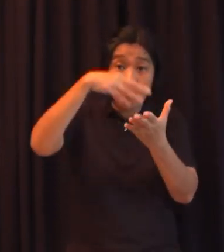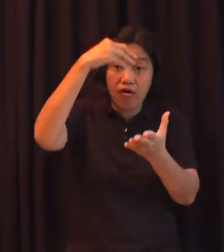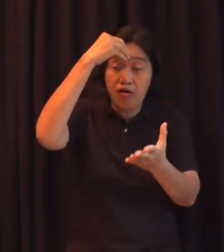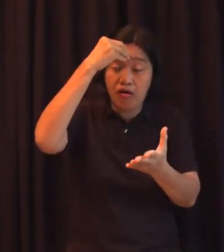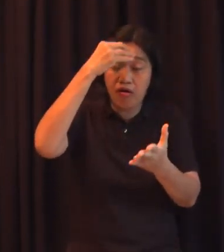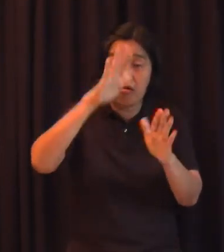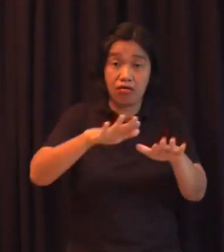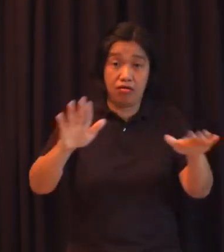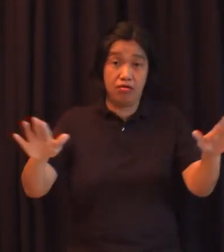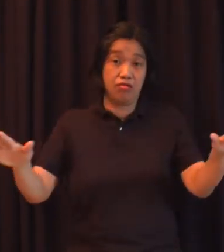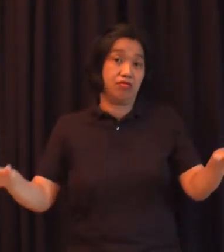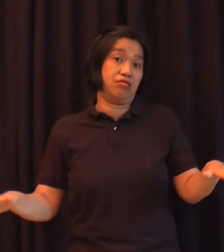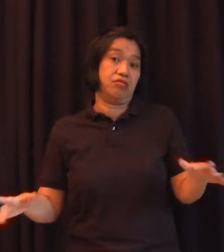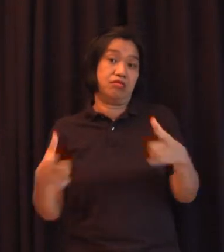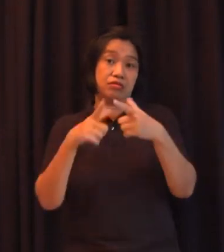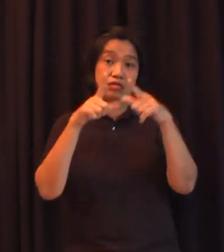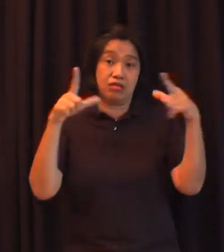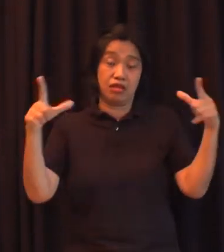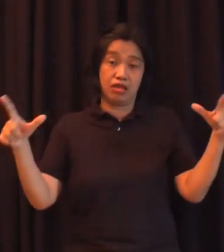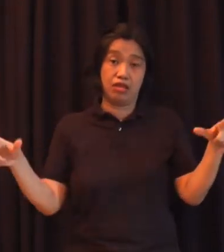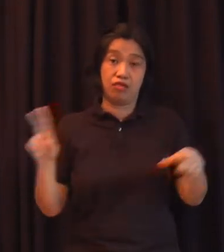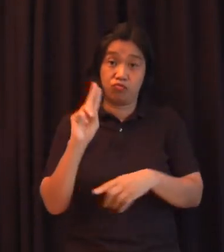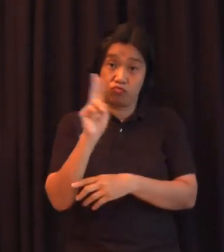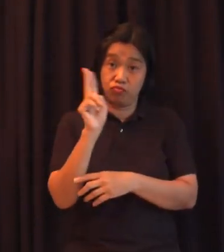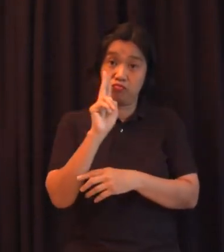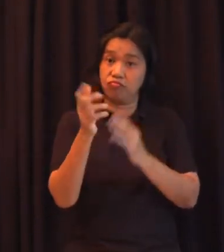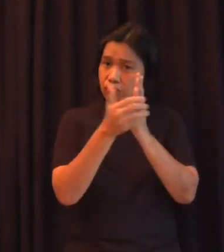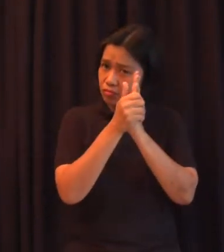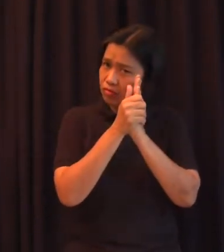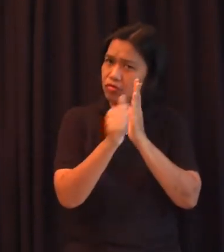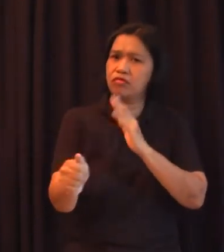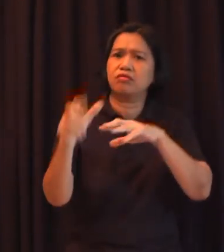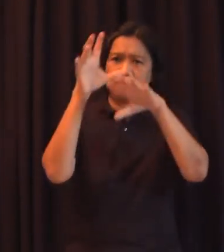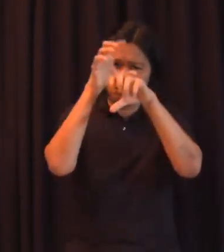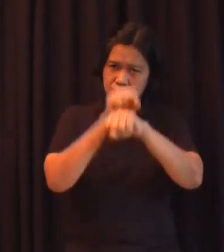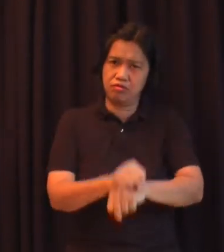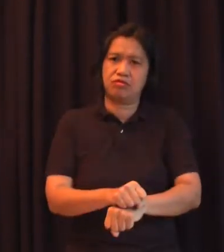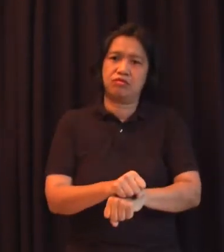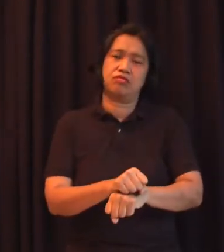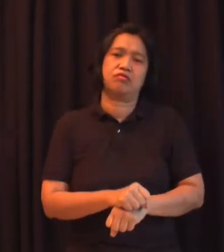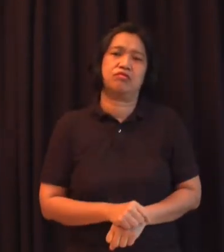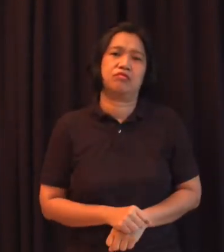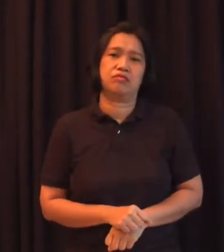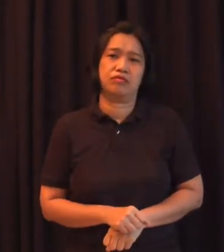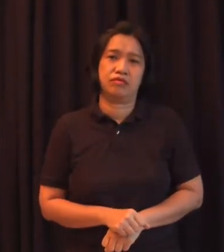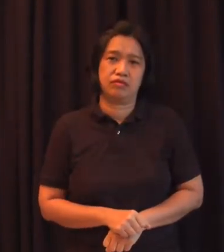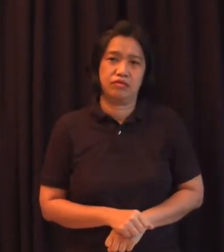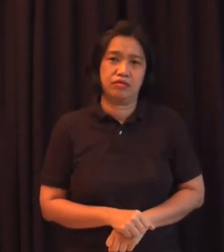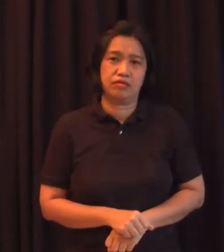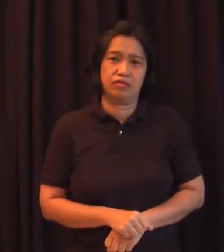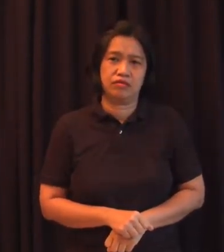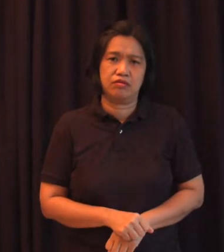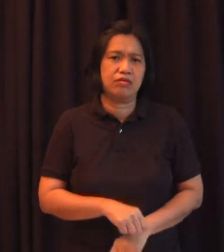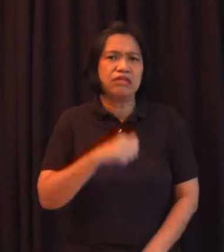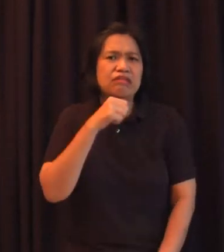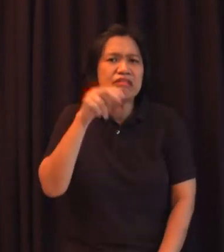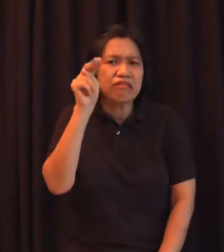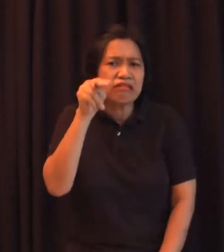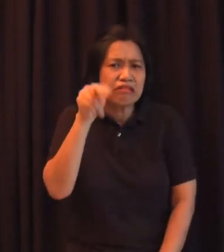siya. Nagagap nagagap na. Hindi na kinakailangan ng mga test.